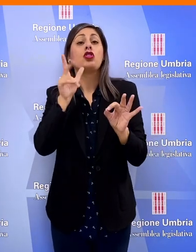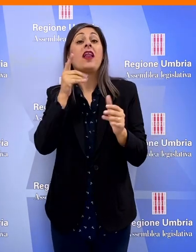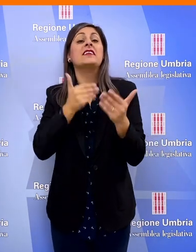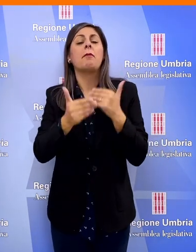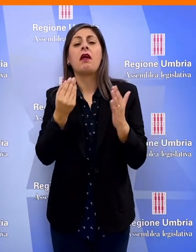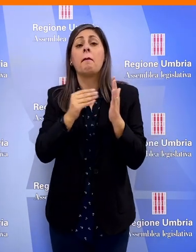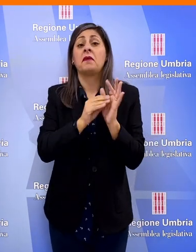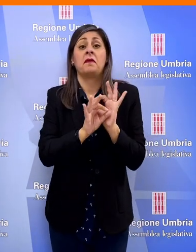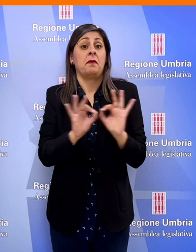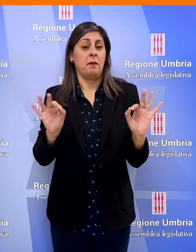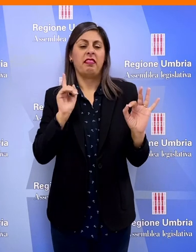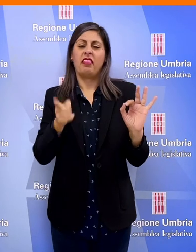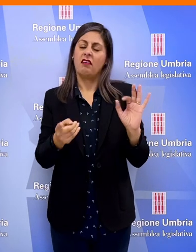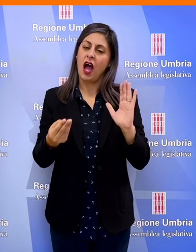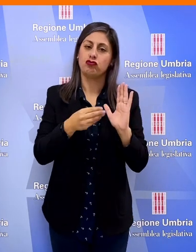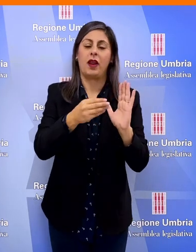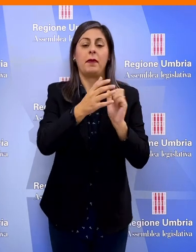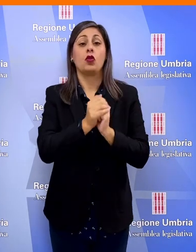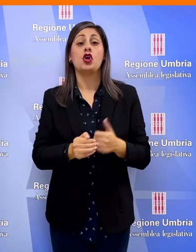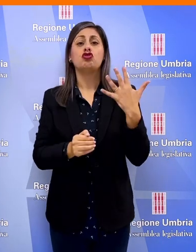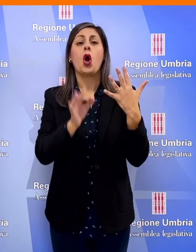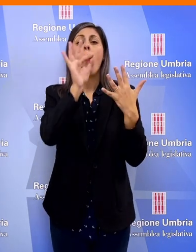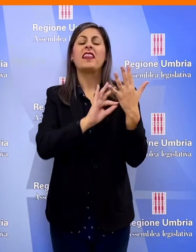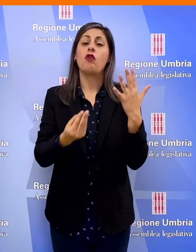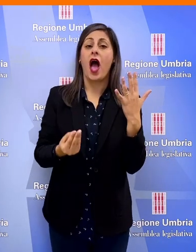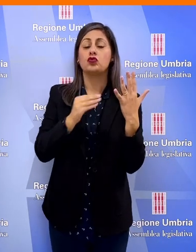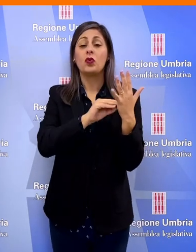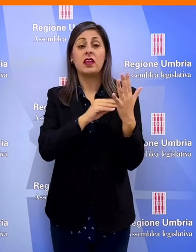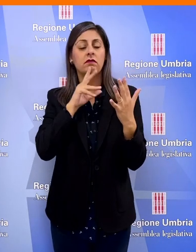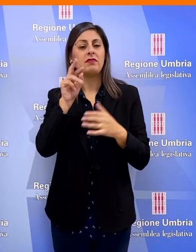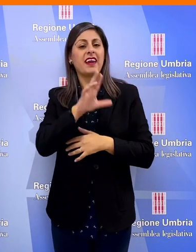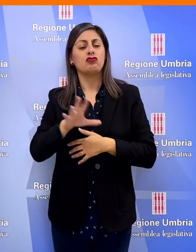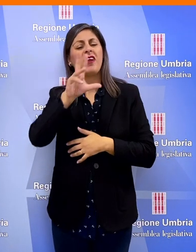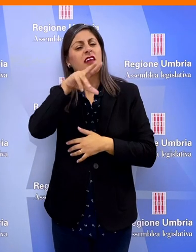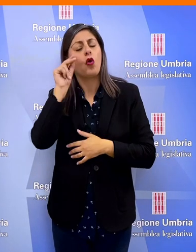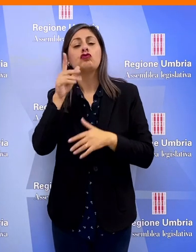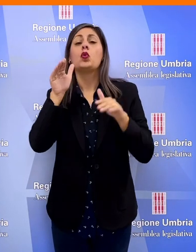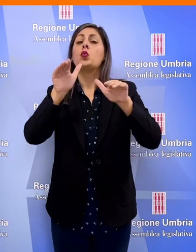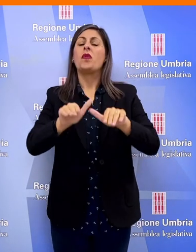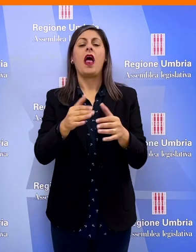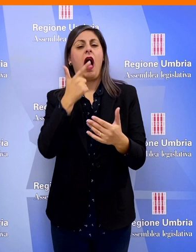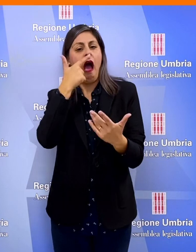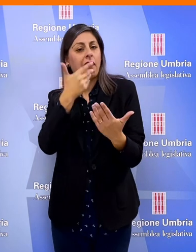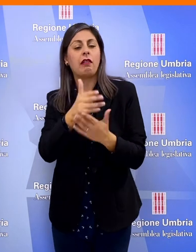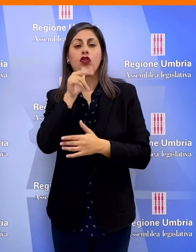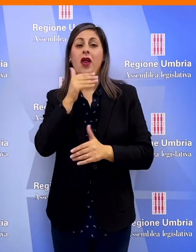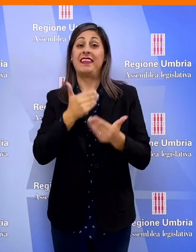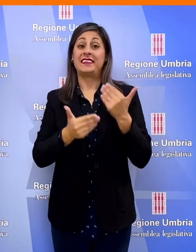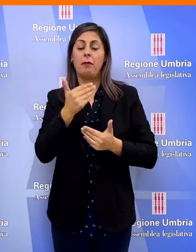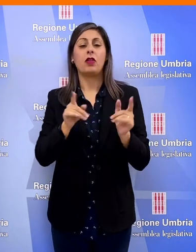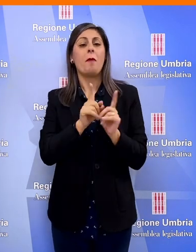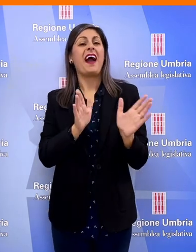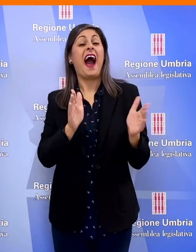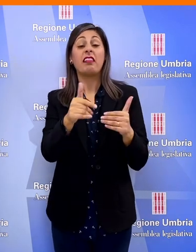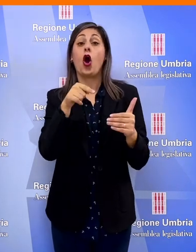nemmeno le donne con disabilità con 5 articoli aggiuntivi si prevede che la regione riconosca adeguata tutela alle donne con